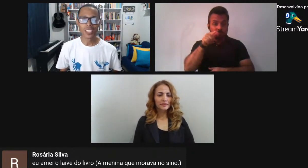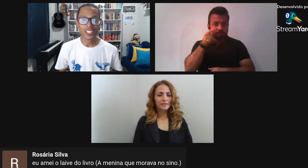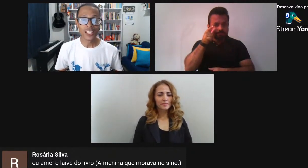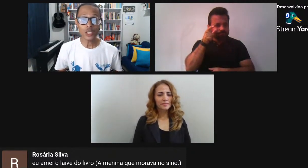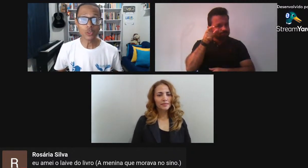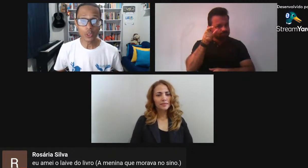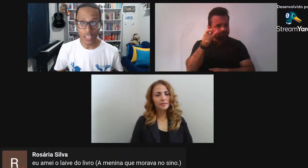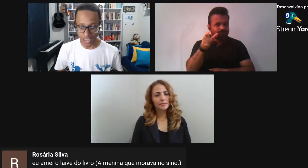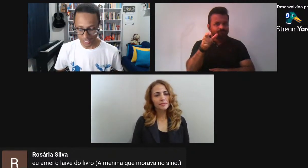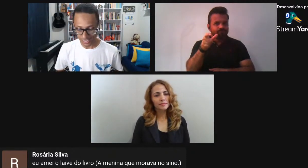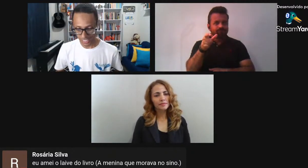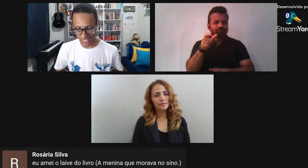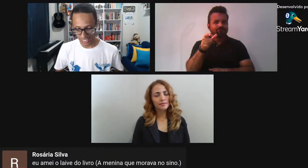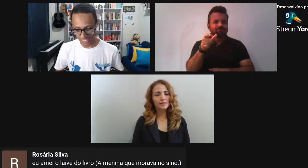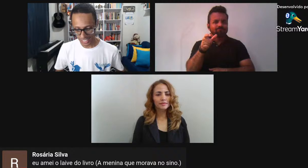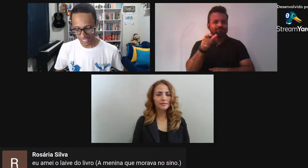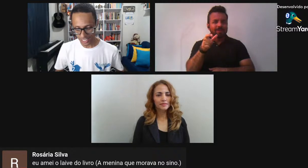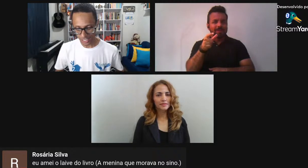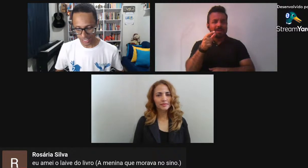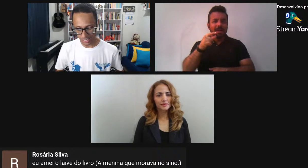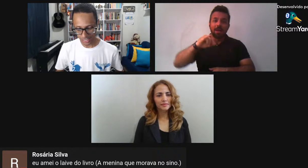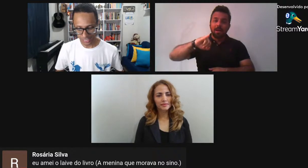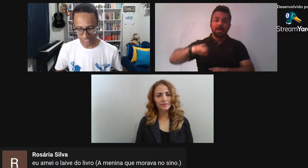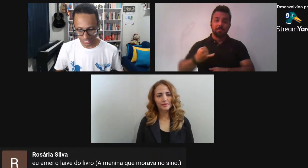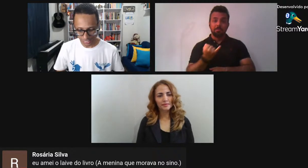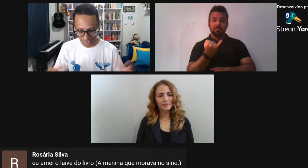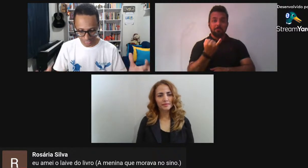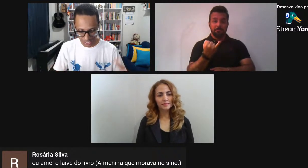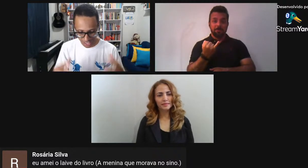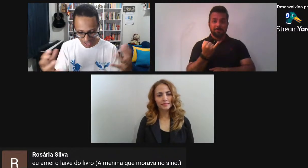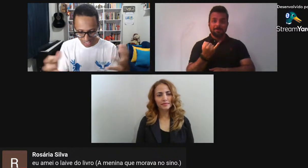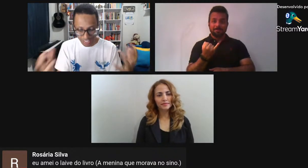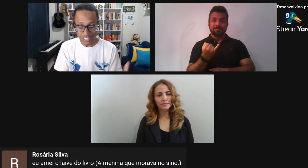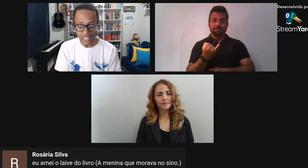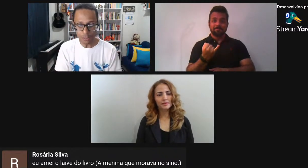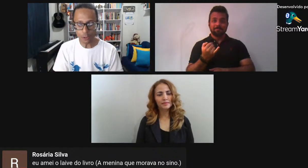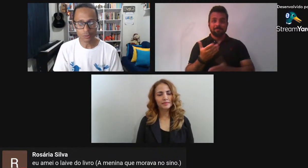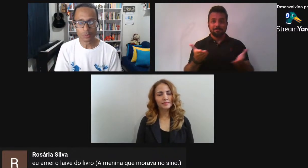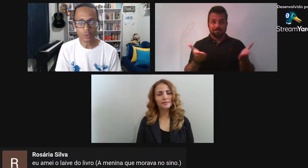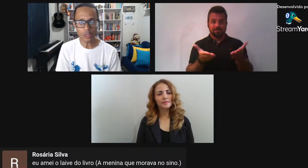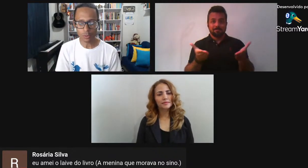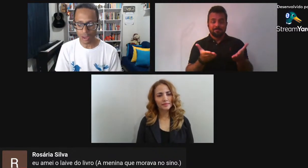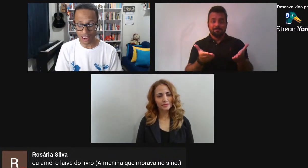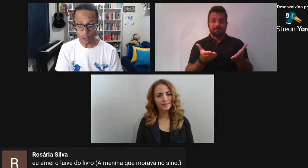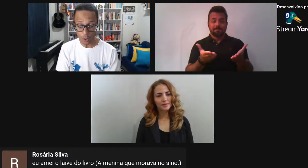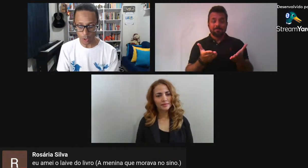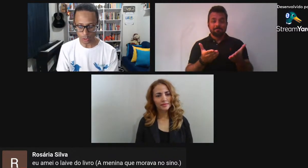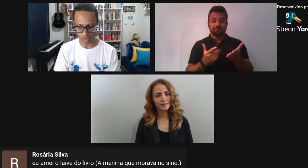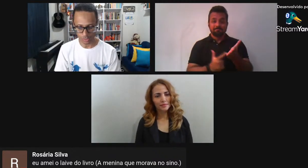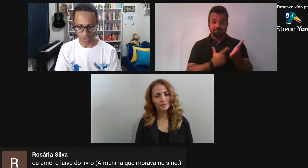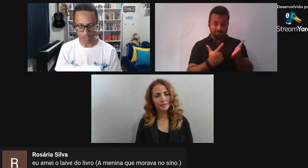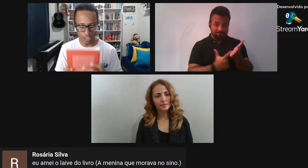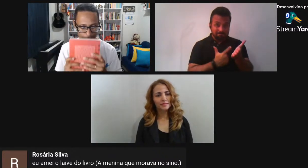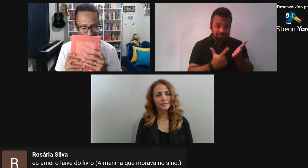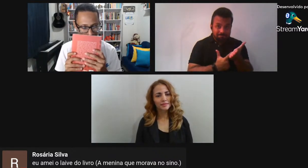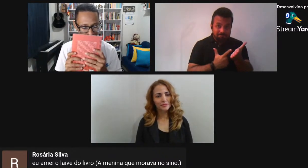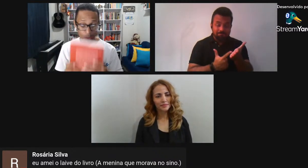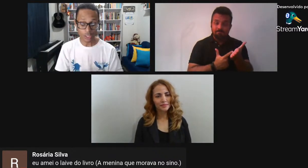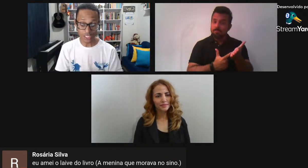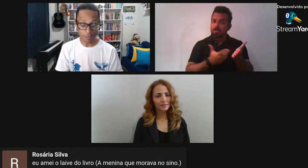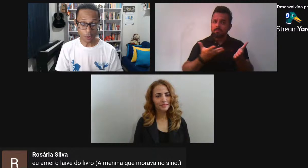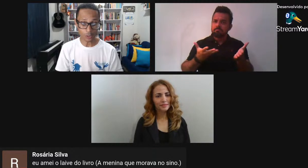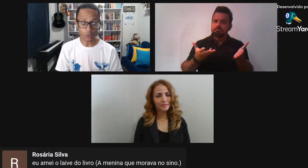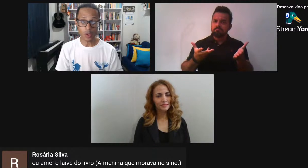Desfrutar Desse Desse livro Maravilhoso Gostei